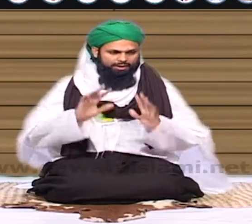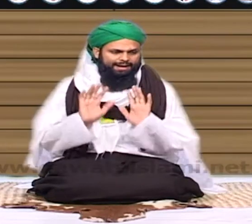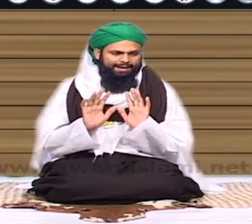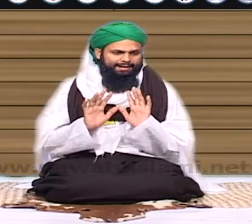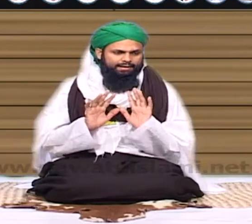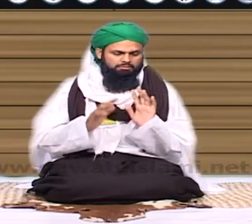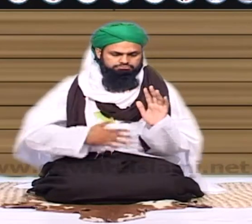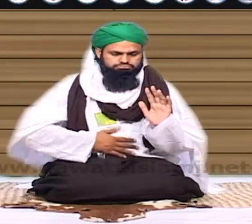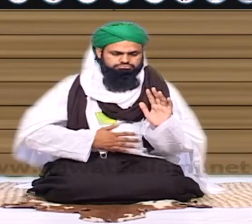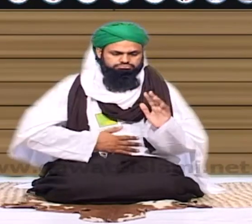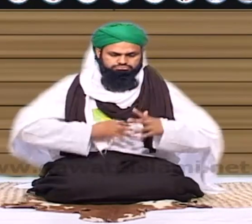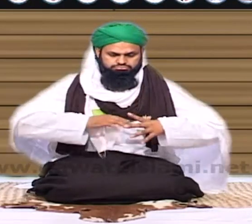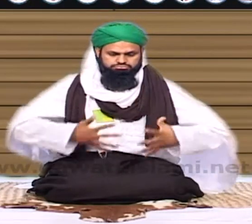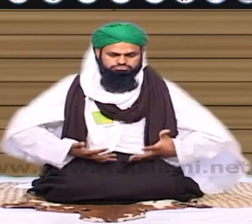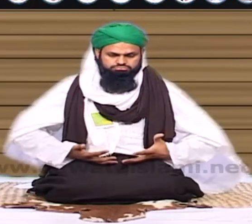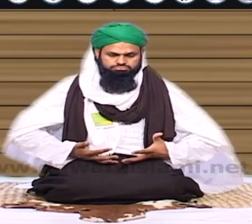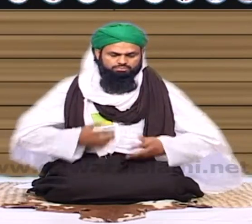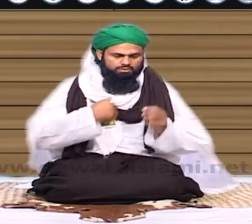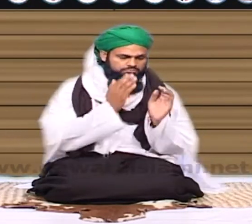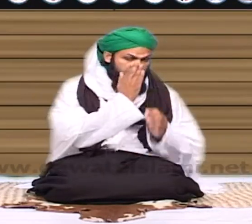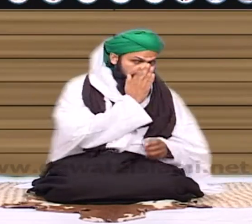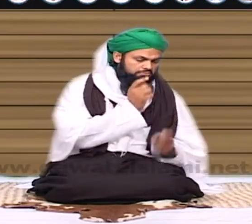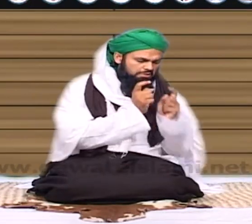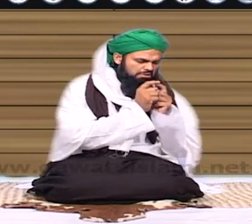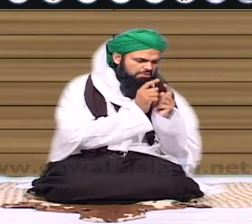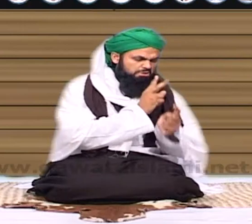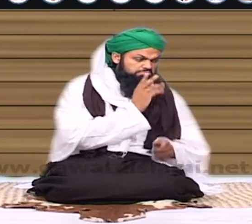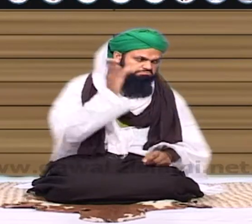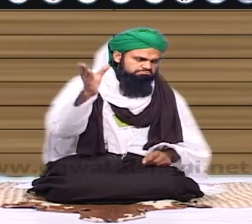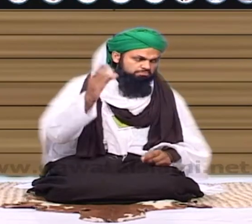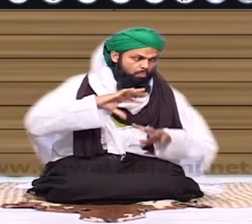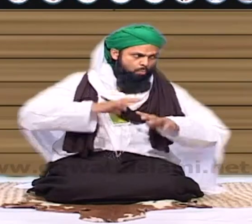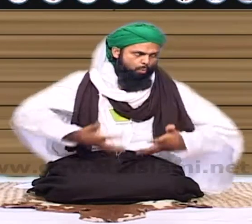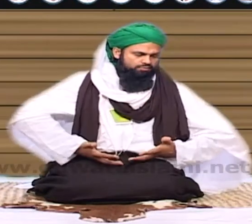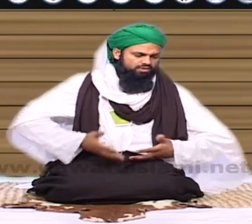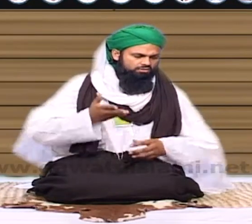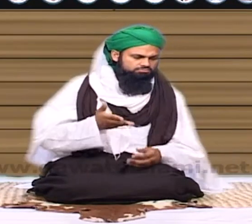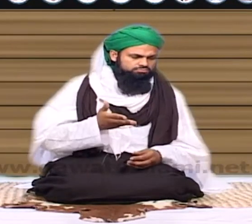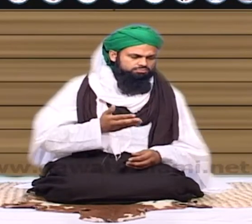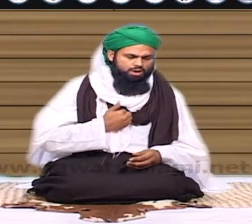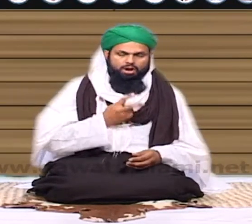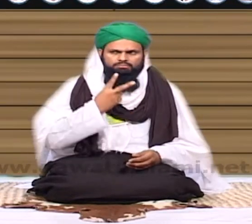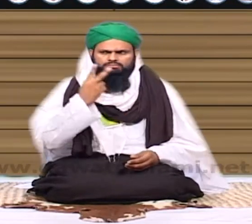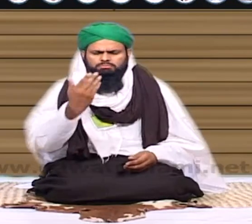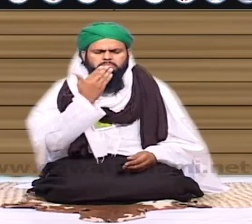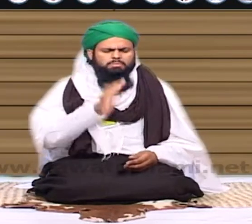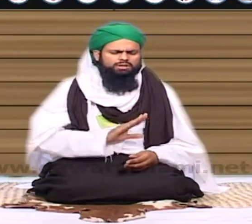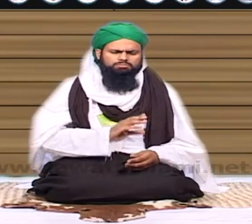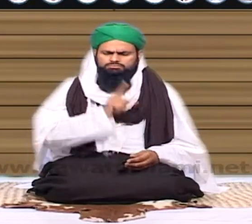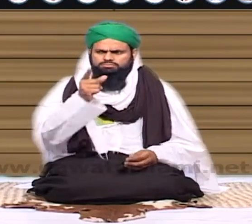موٹا یعنی ہے موٹا ہو لیکن اس کو پیچھے سے موٹا کہنا یہ نہیں غیبت تو اس کا مطلب یہ نہیں کہ سامنے سے کہنا